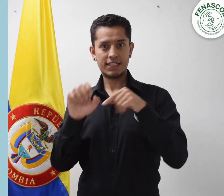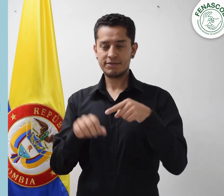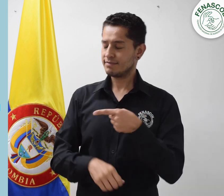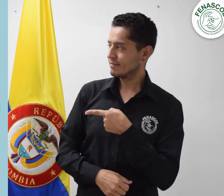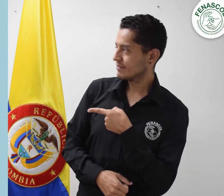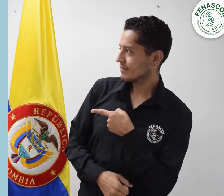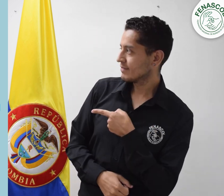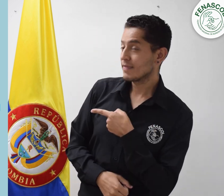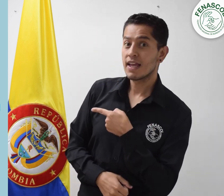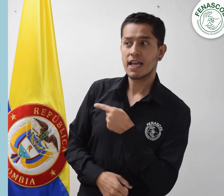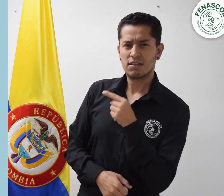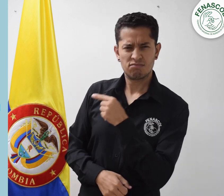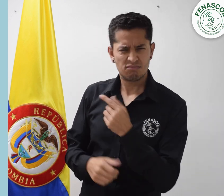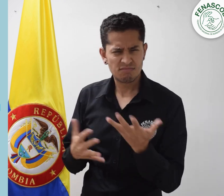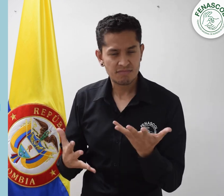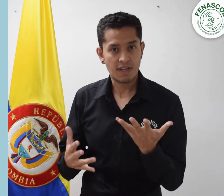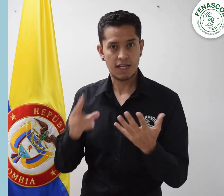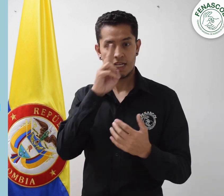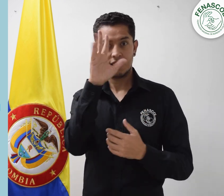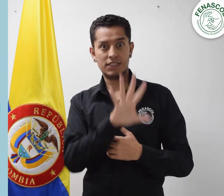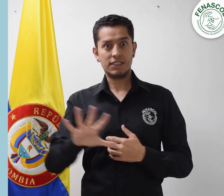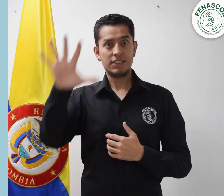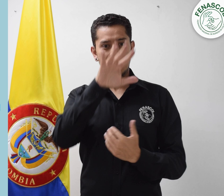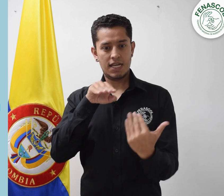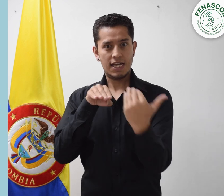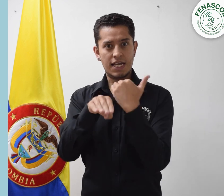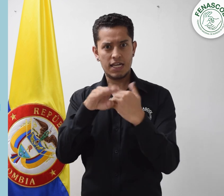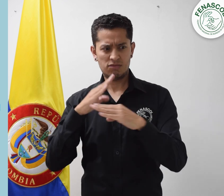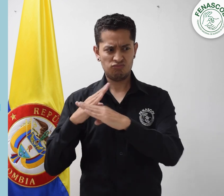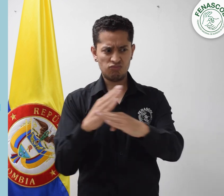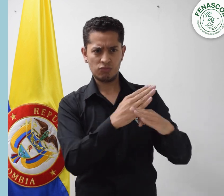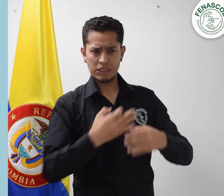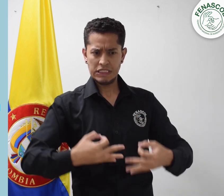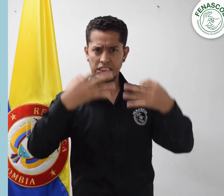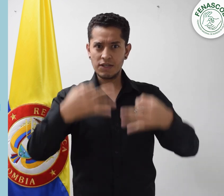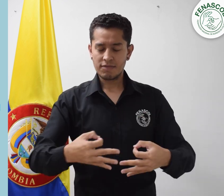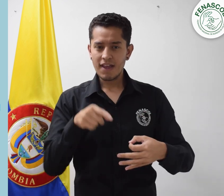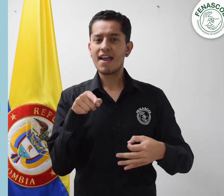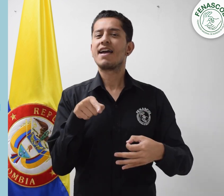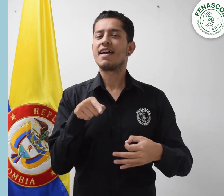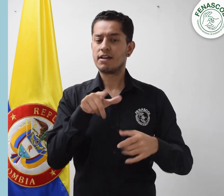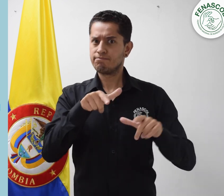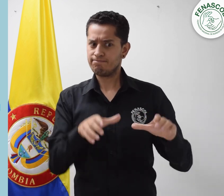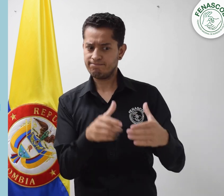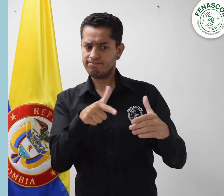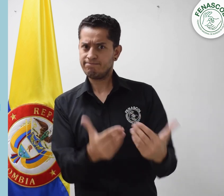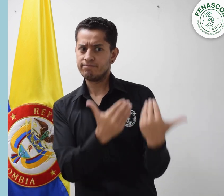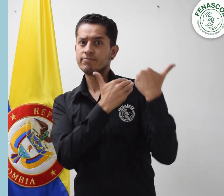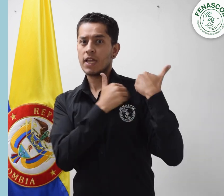La Agencia Nacional de Seguridad Vial tiene a cargo investigar las barreras en materia de transporte